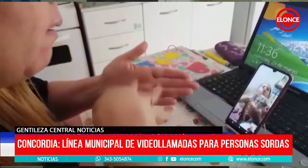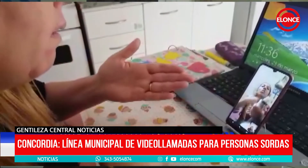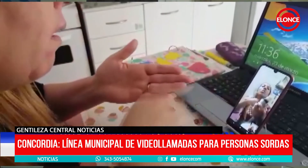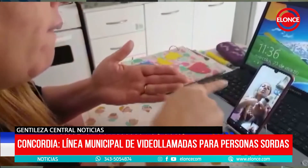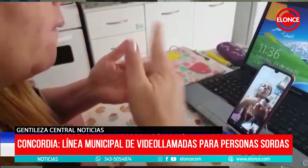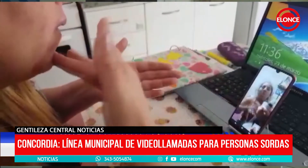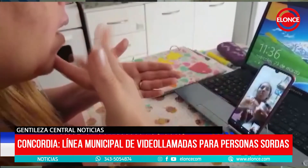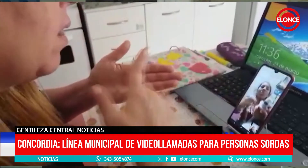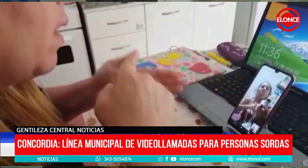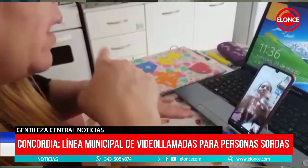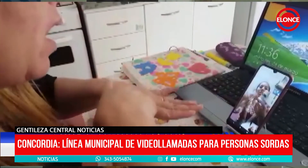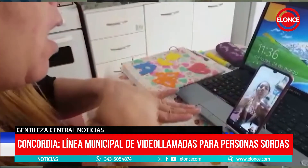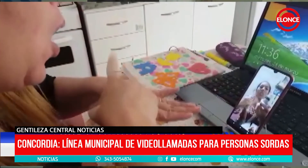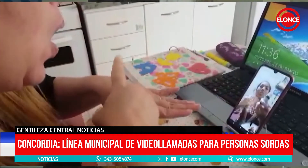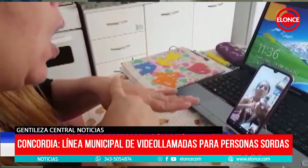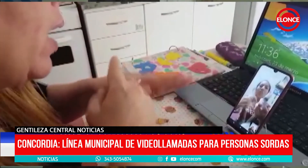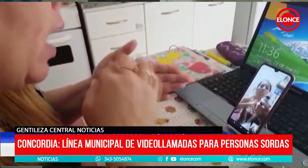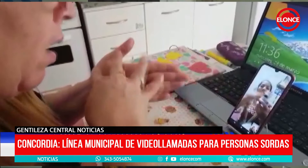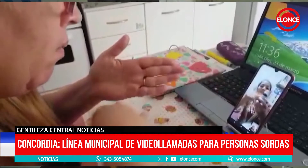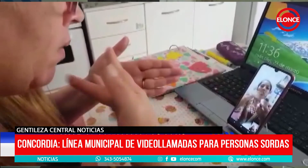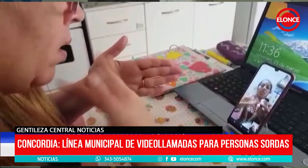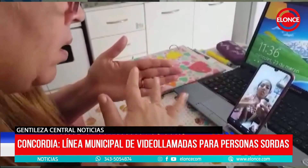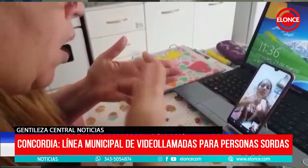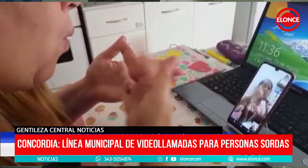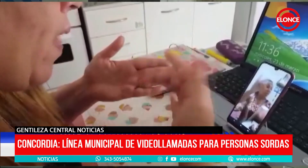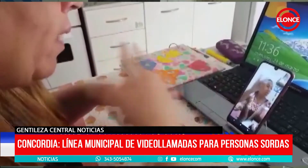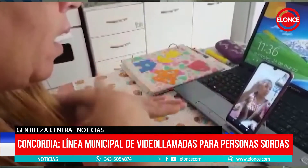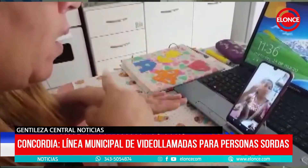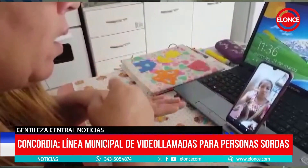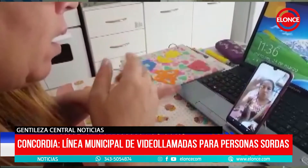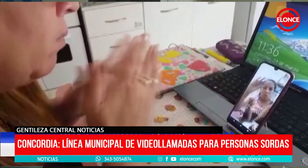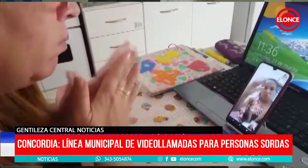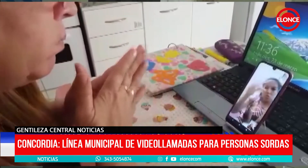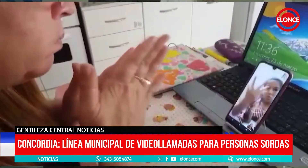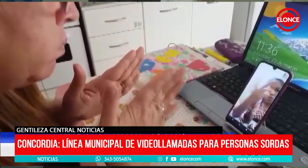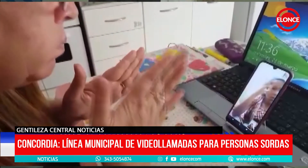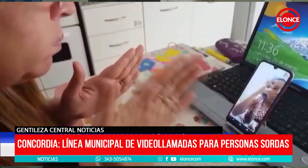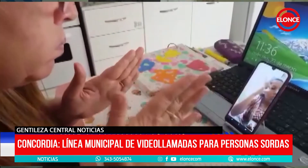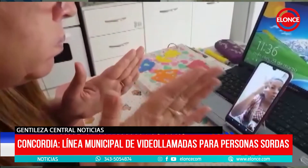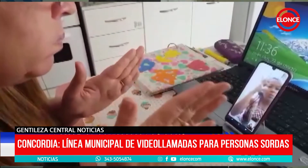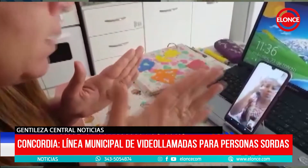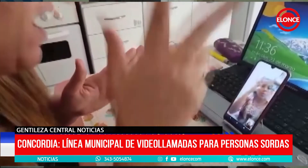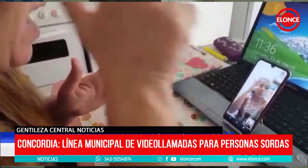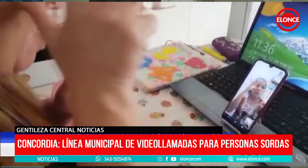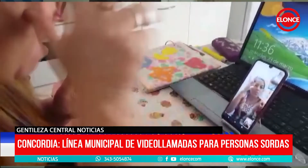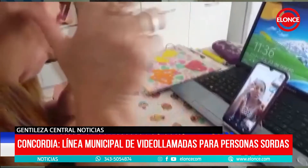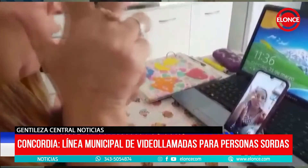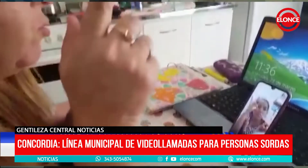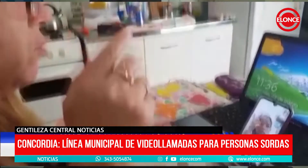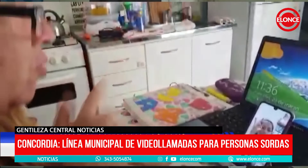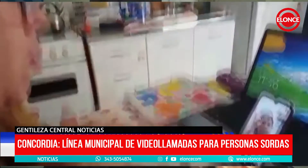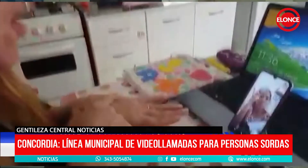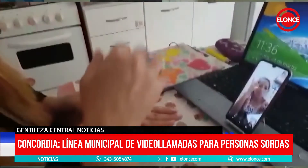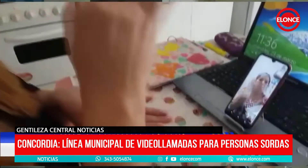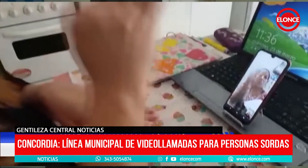si una persona está en el médico y bueno, el médico no interpreta lo que le quiere decir, en ese momento esa persona podrá comunicarse también para interactuar con el